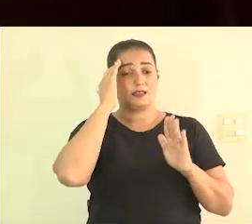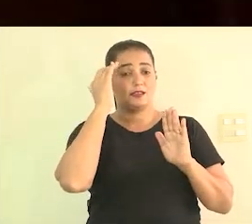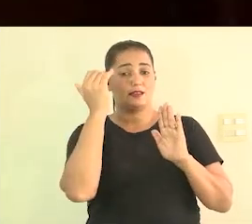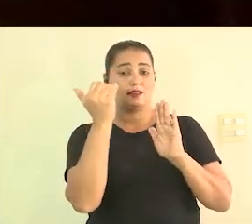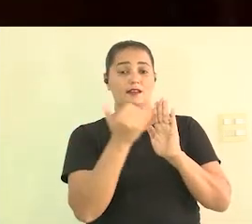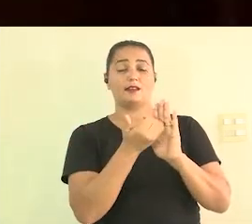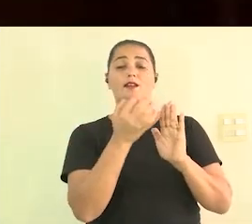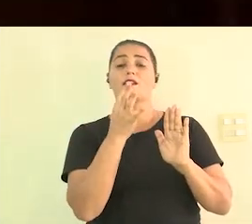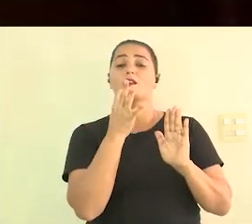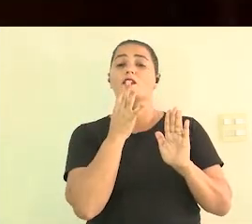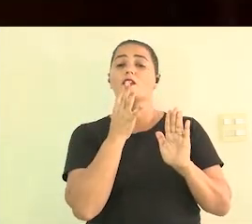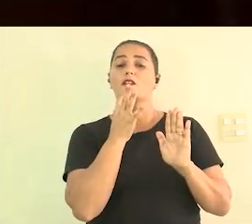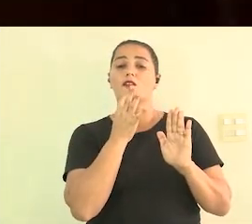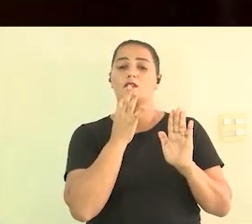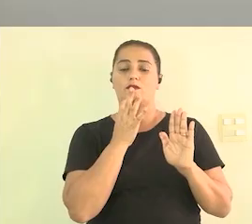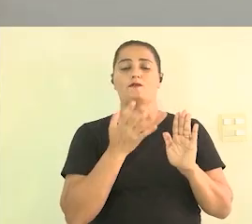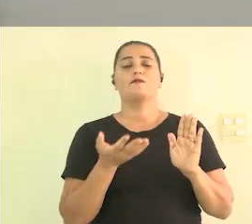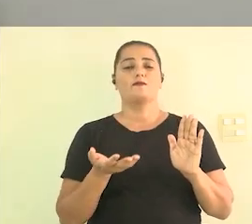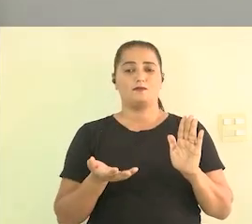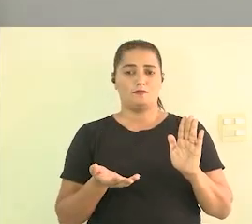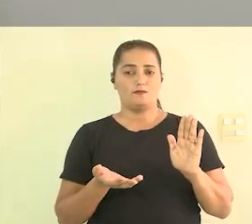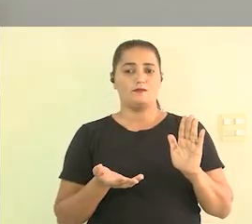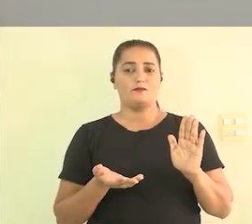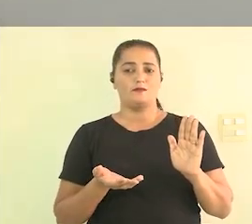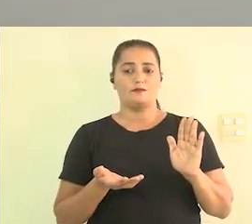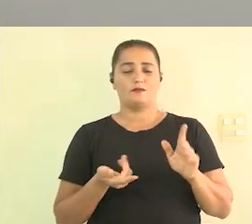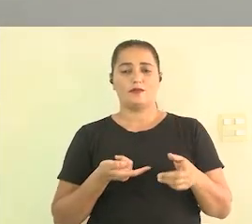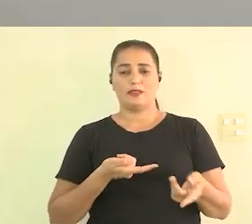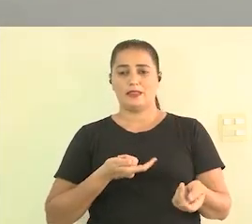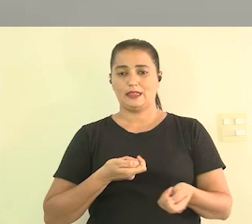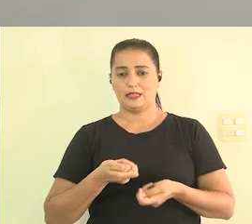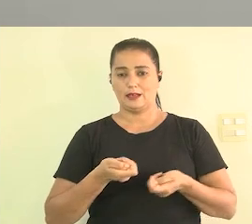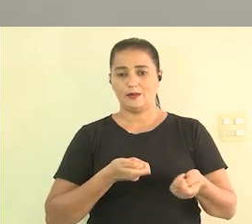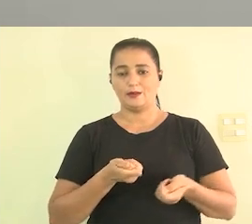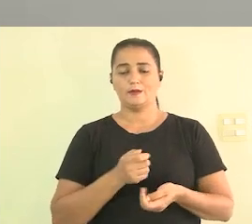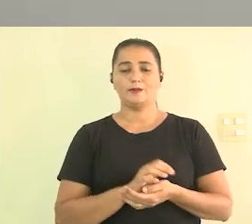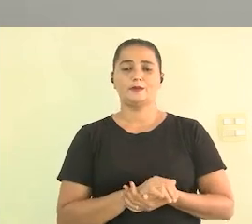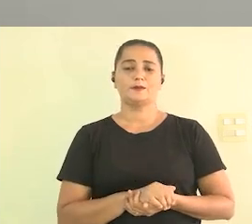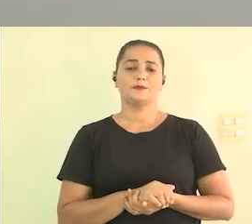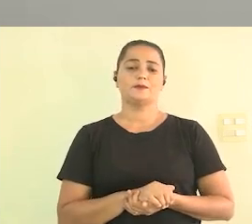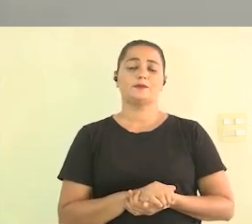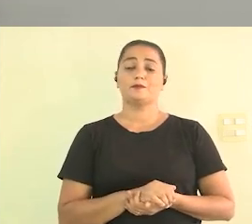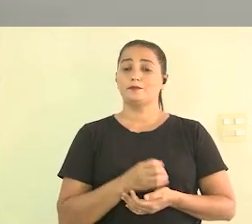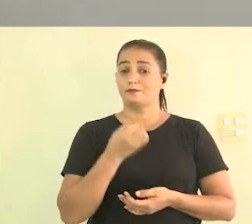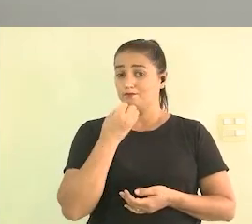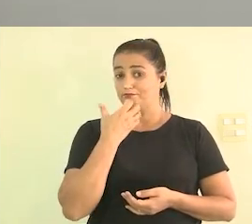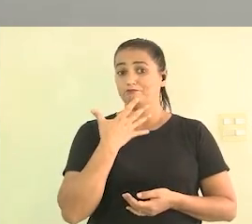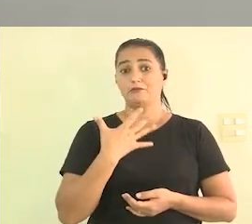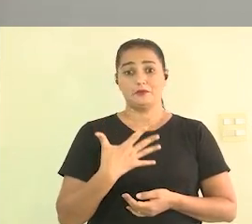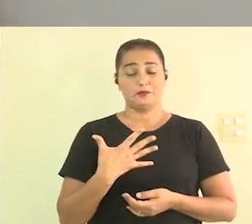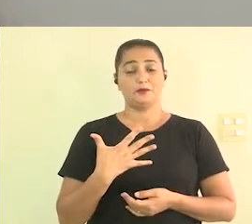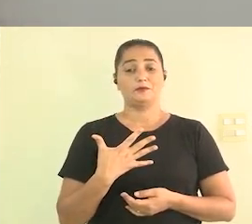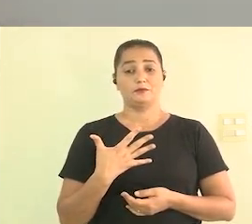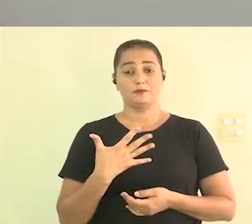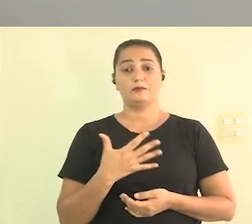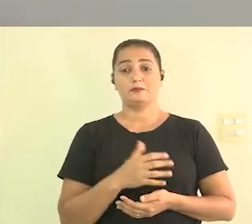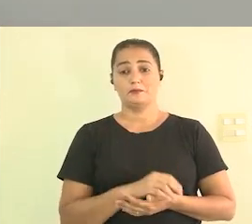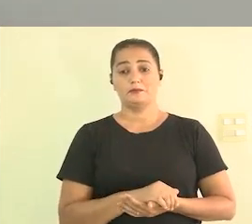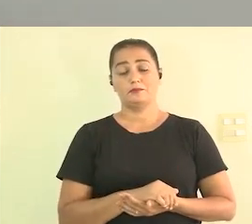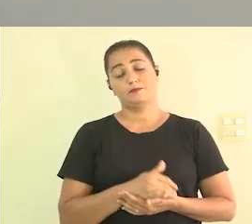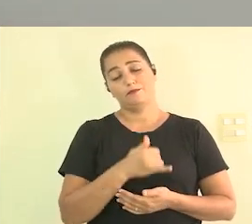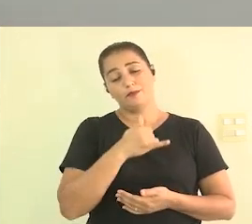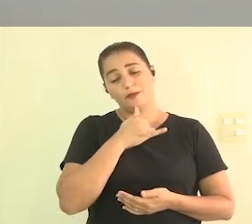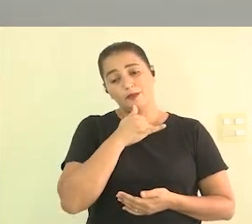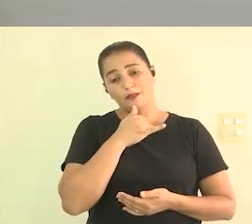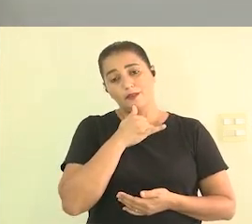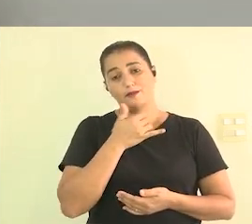negociar muito boa a colocação Liana infelizmente a gente podia passar o tempo aqui mas a